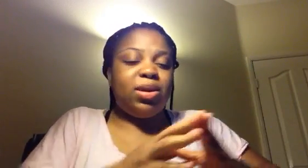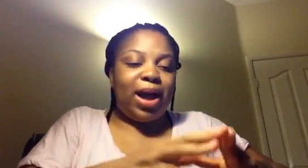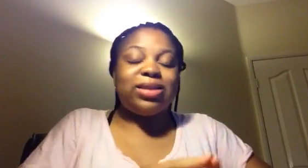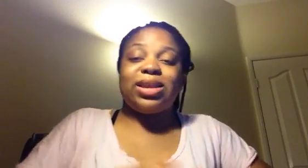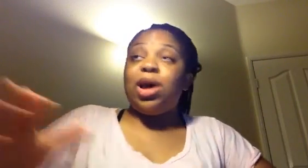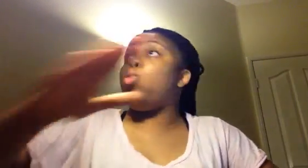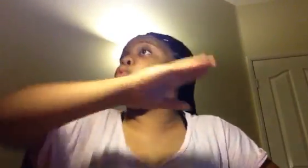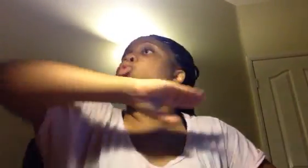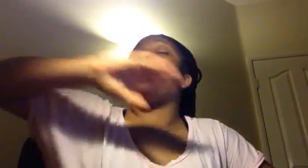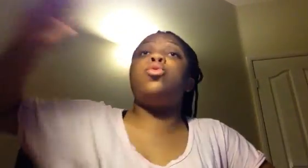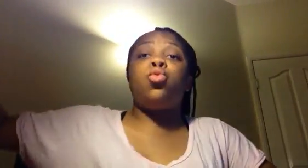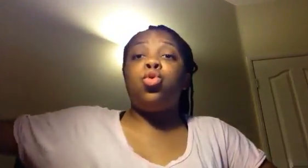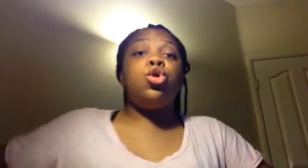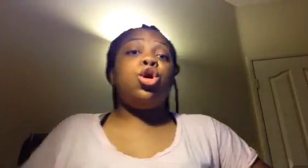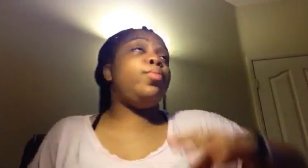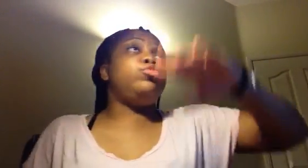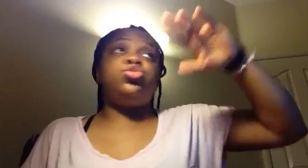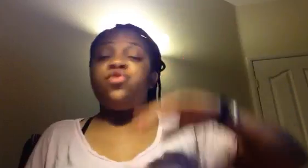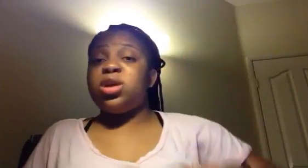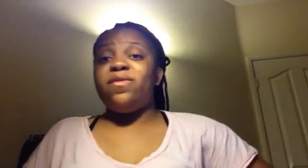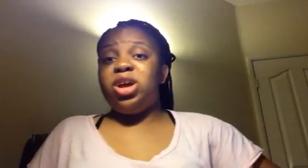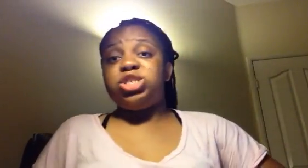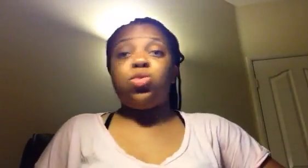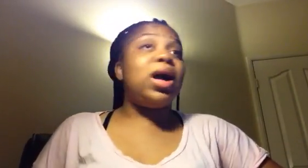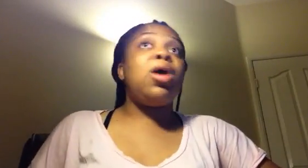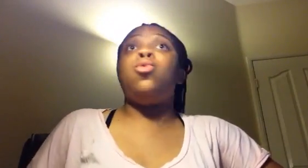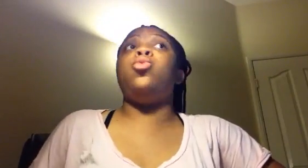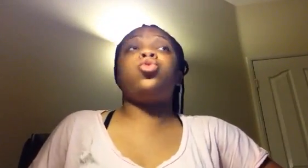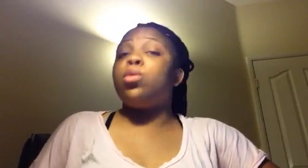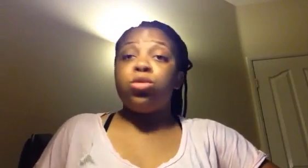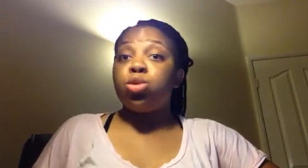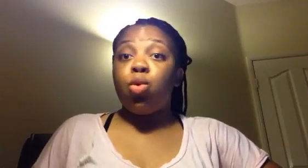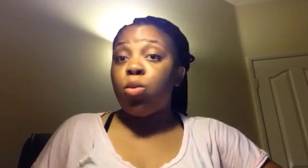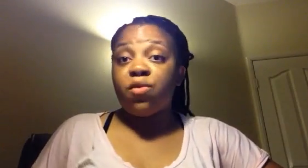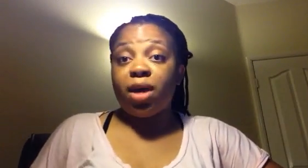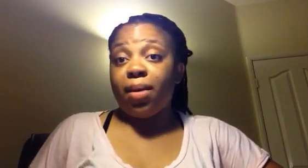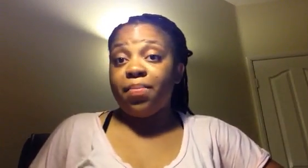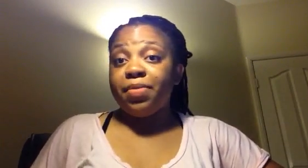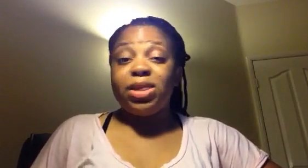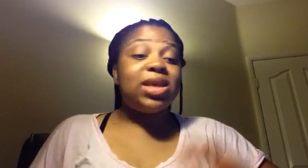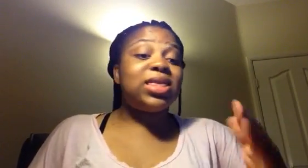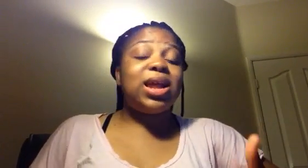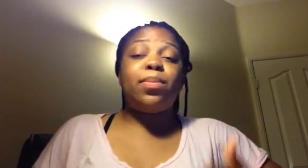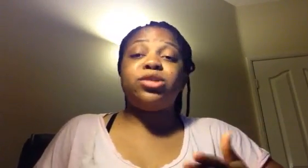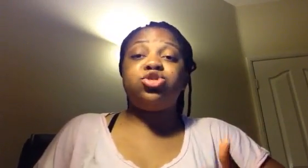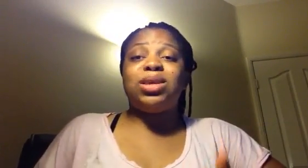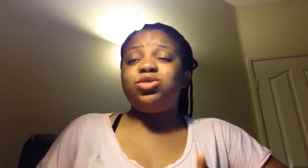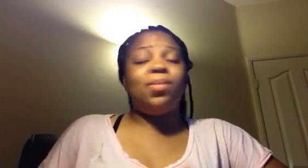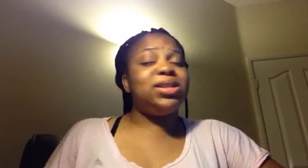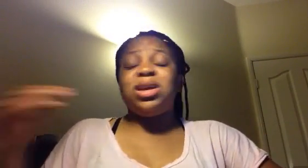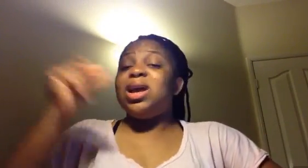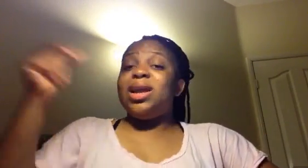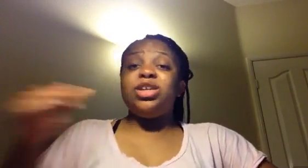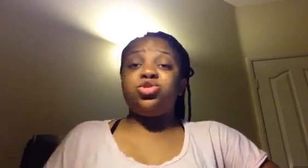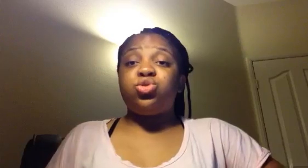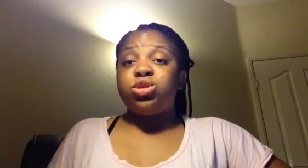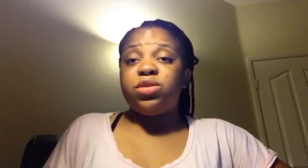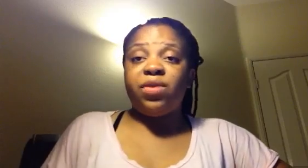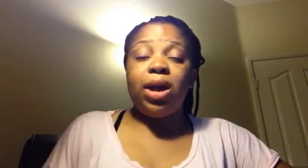il est entré là couvrir comme un poursuiveur de vache. Luka, couvrir comme un taureau, mon frère. Si il était là à partir du début du match, les choses seront différentes.